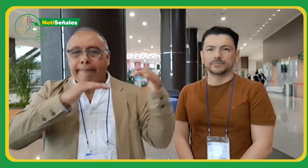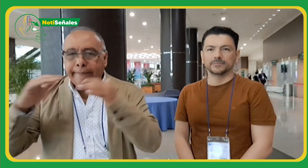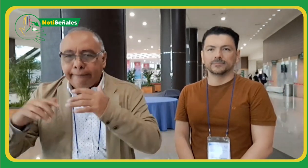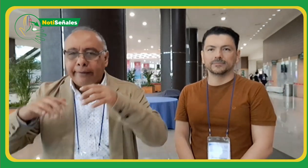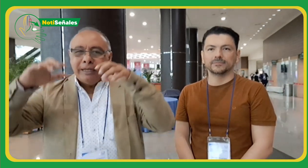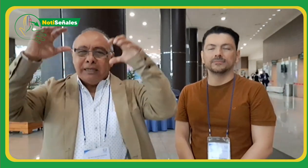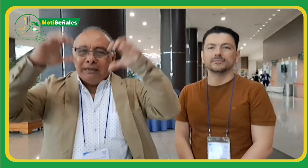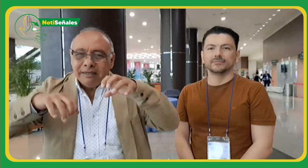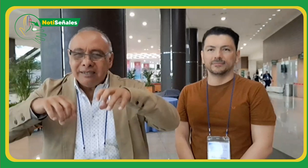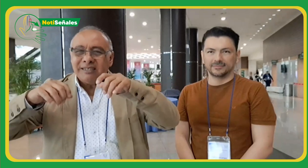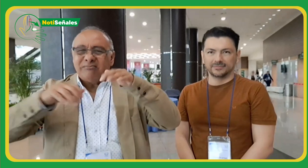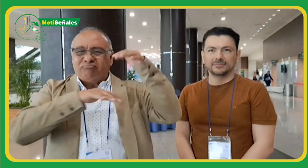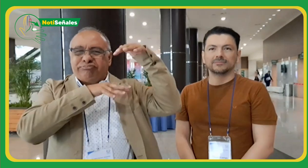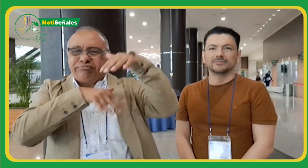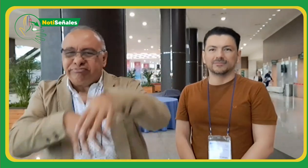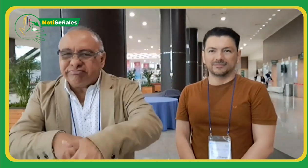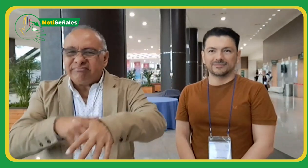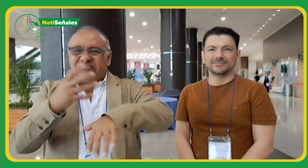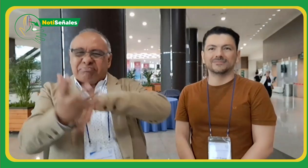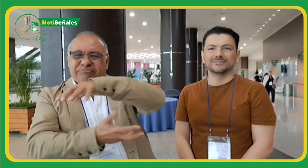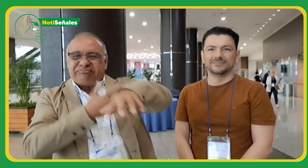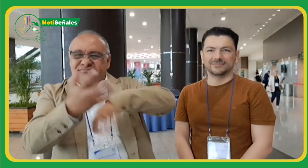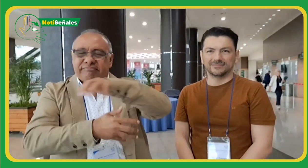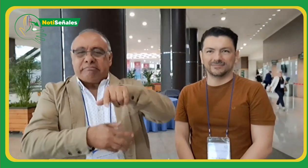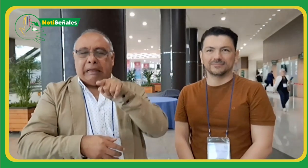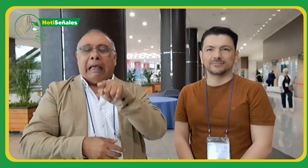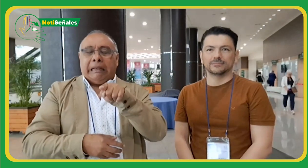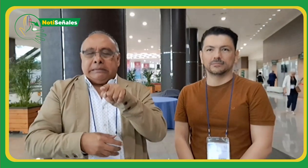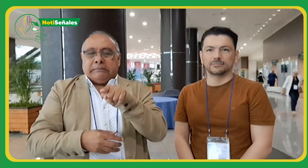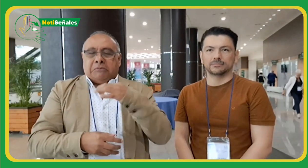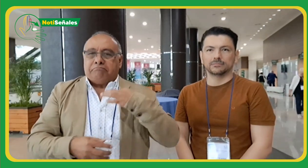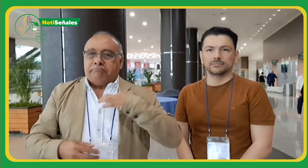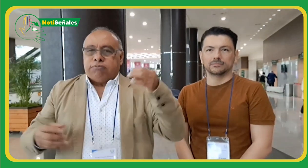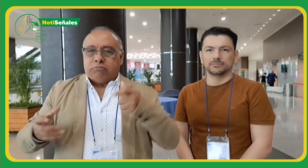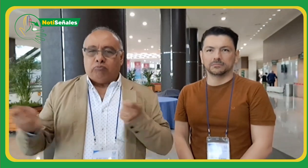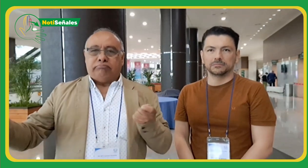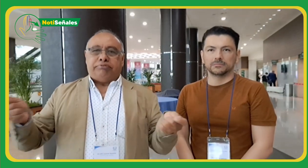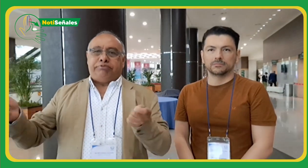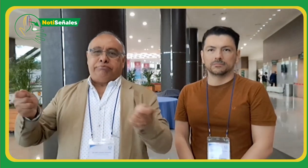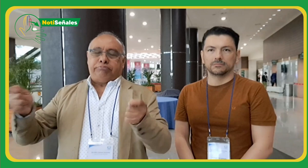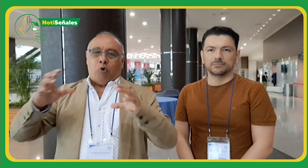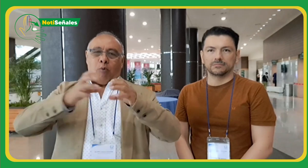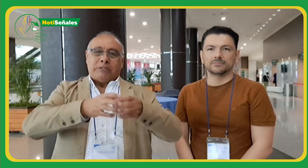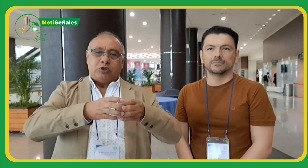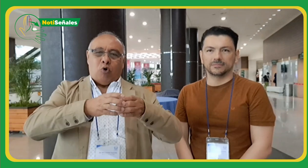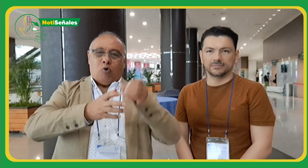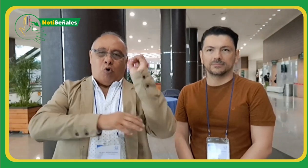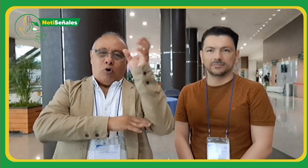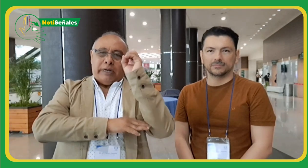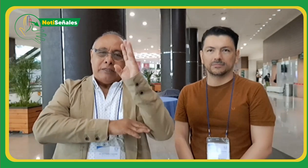otro lado, me seleccionaron para desempeñarme en la asamblea que se realizó el pasado sábado y domingo como presidente de la Comisión